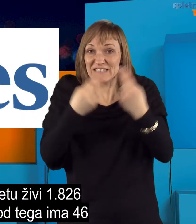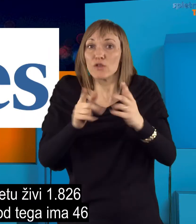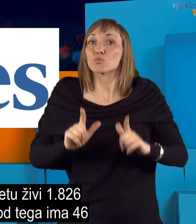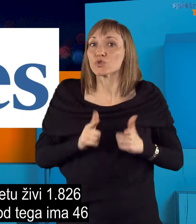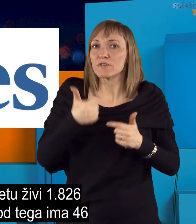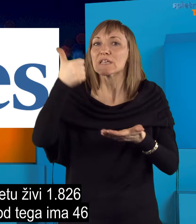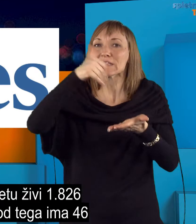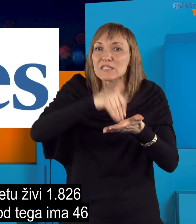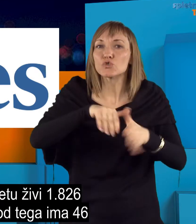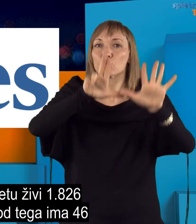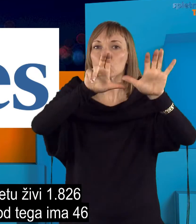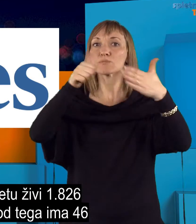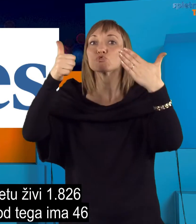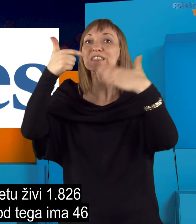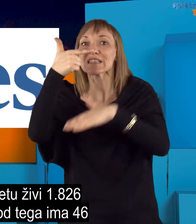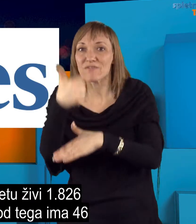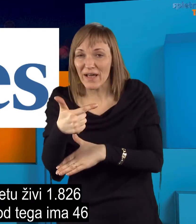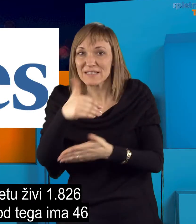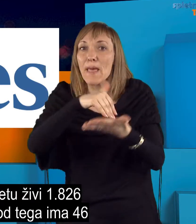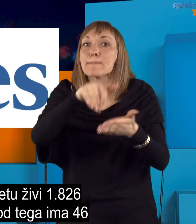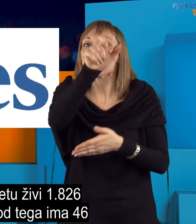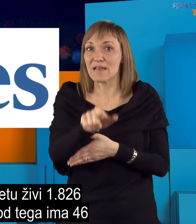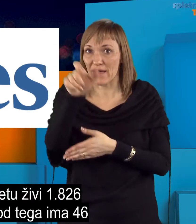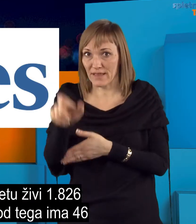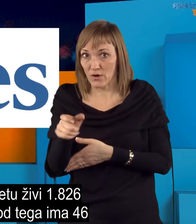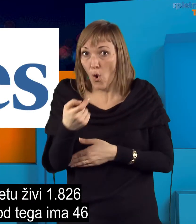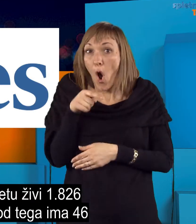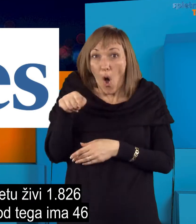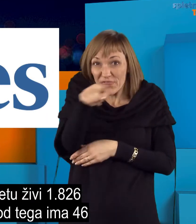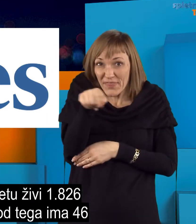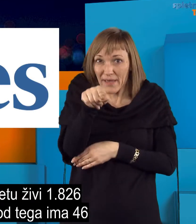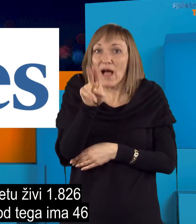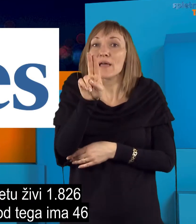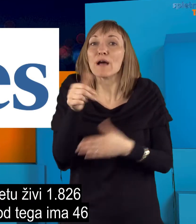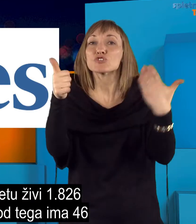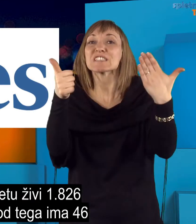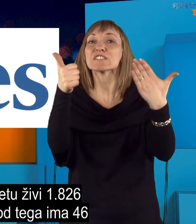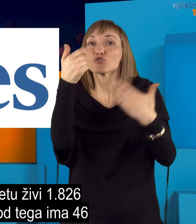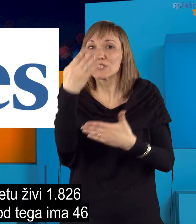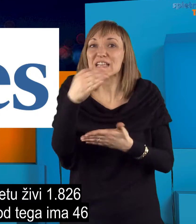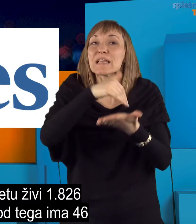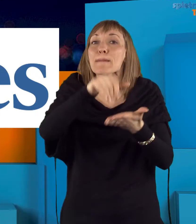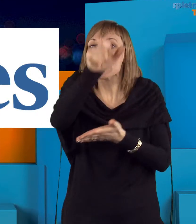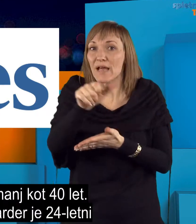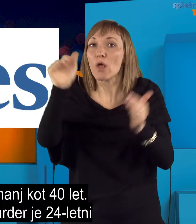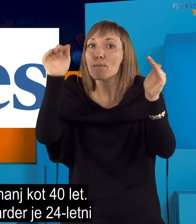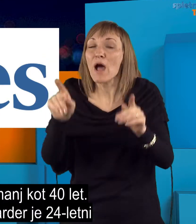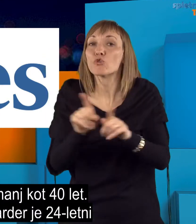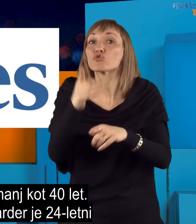svetu živi 1826 milijarderjev, od tega ima 46 milijarderjev